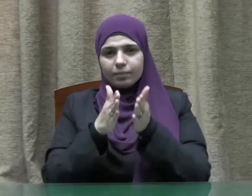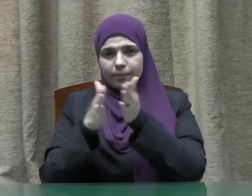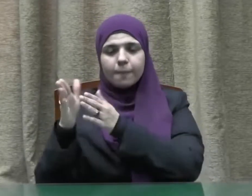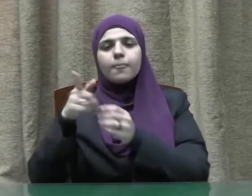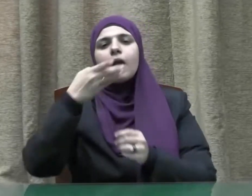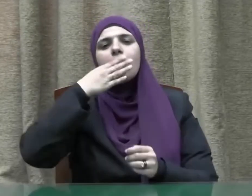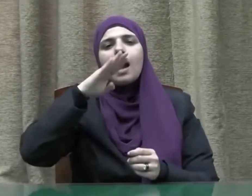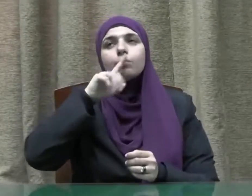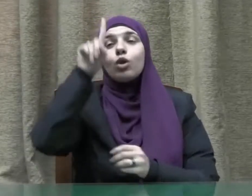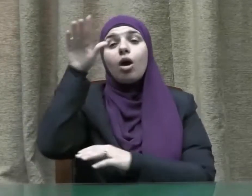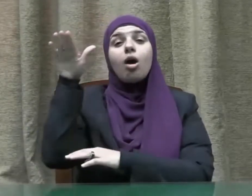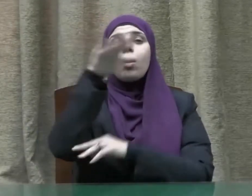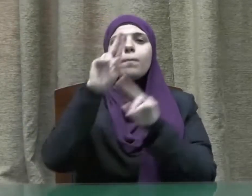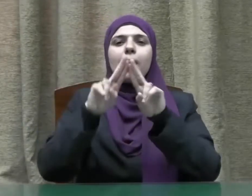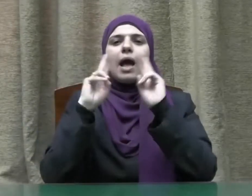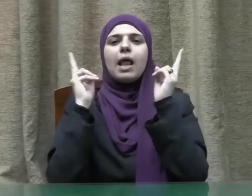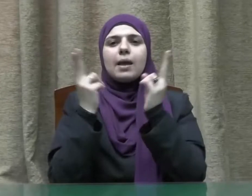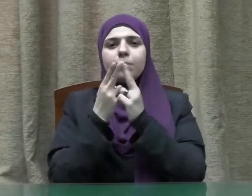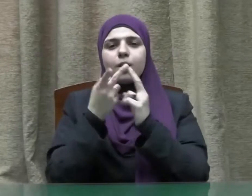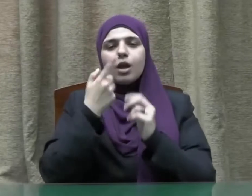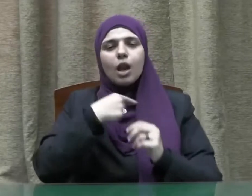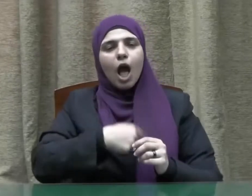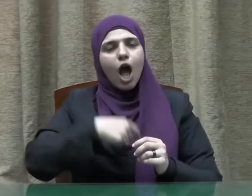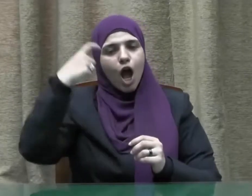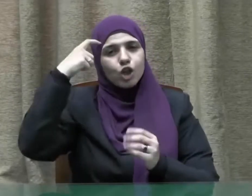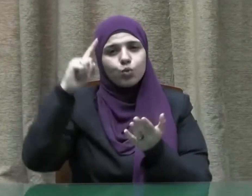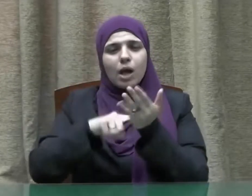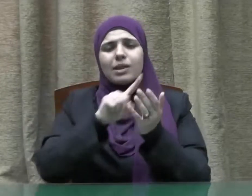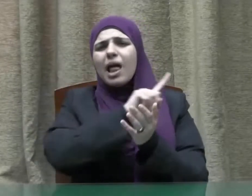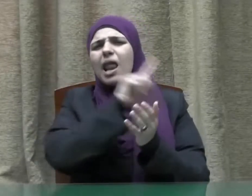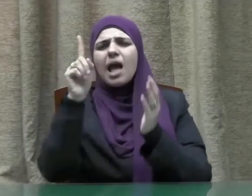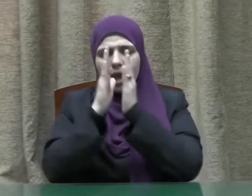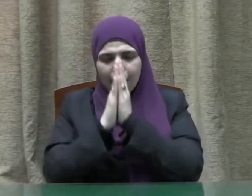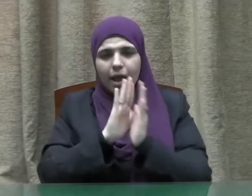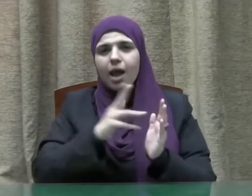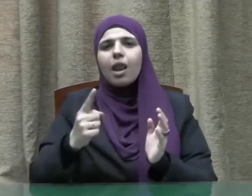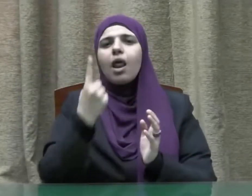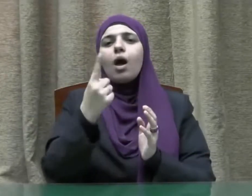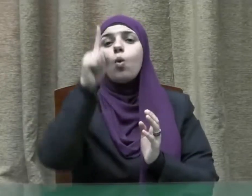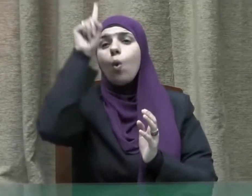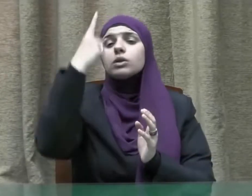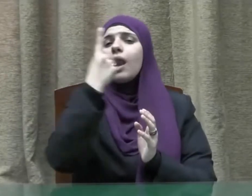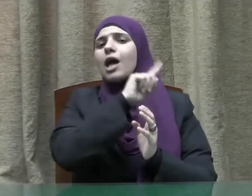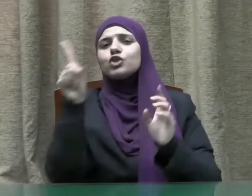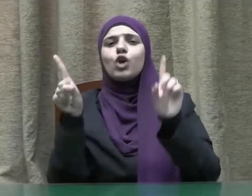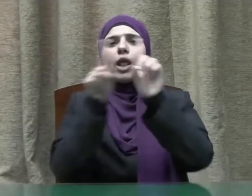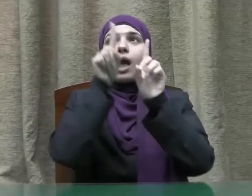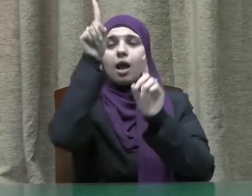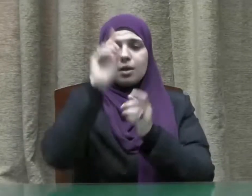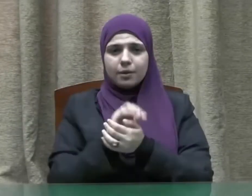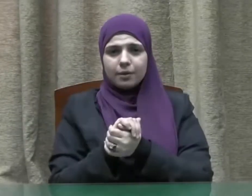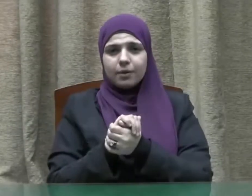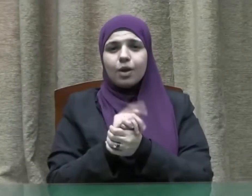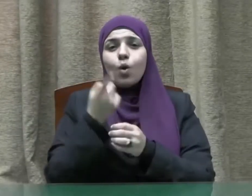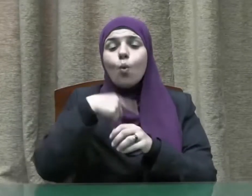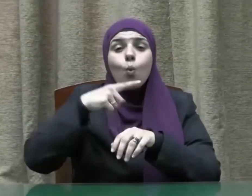الحمد لله رب العالمين وأشهد أن لا إله إلا الله وحده لا شريك له